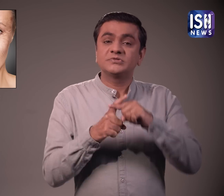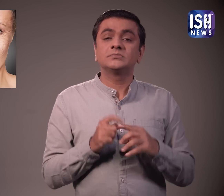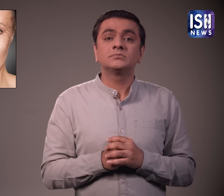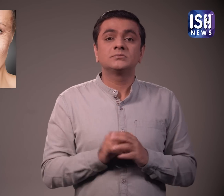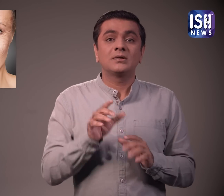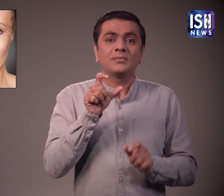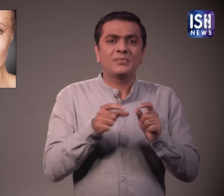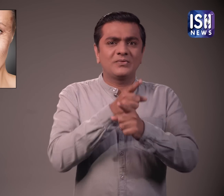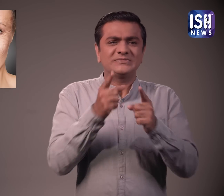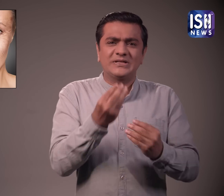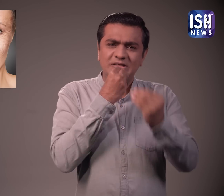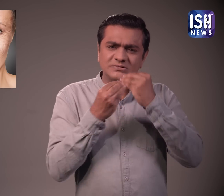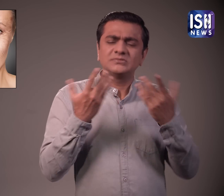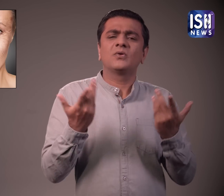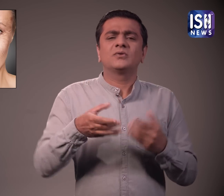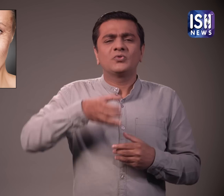इसमें कई एंटि एजिंग गुन भी होते है